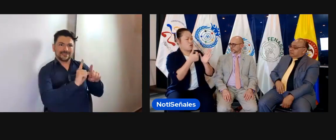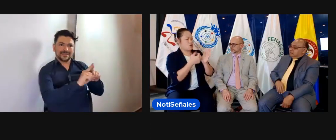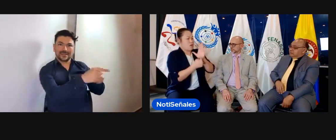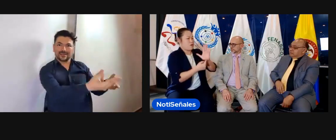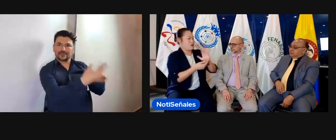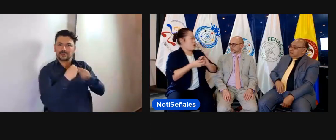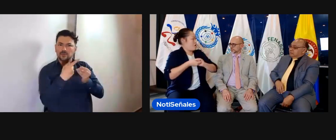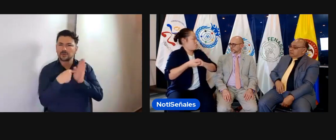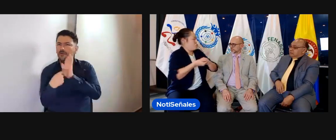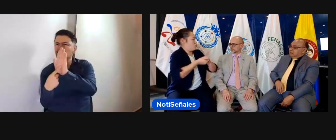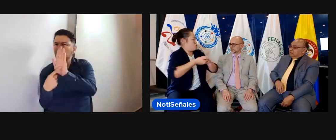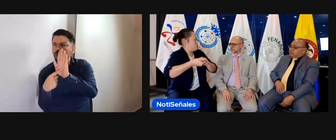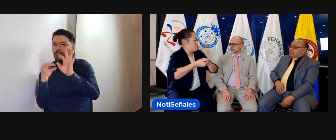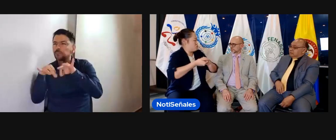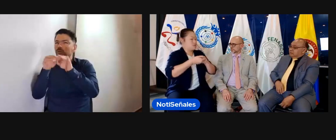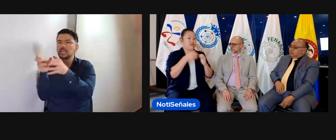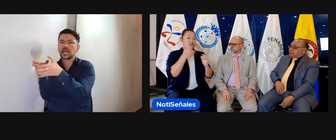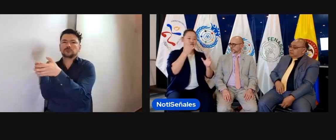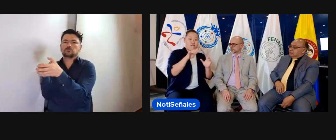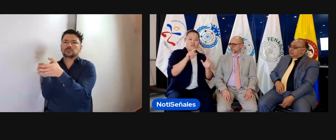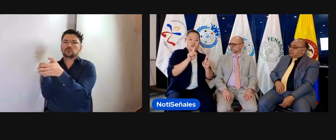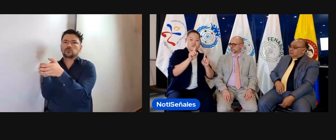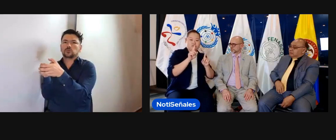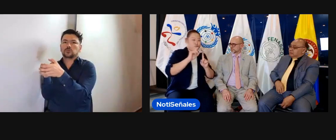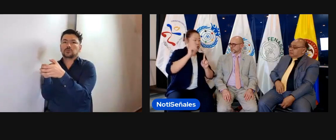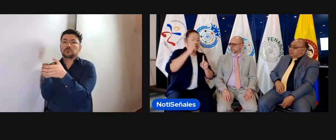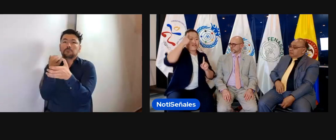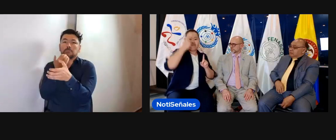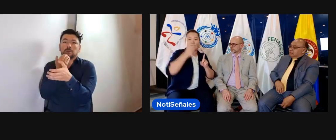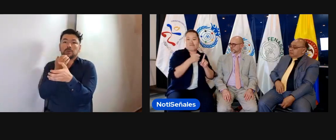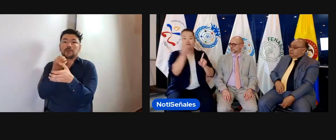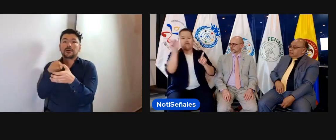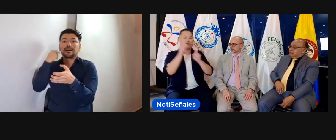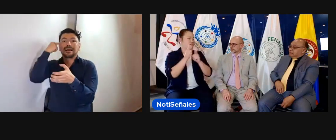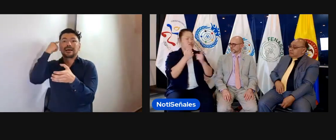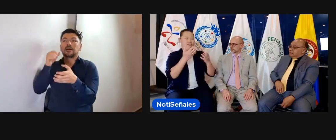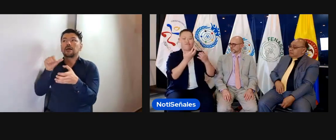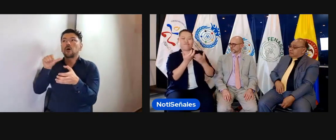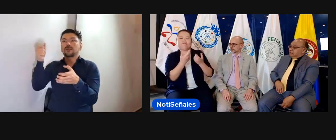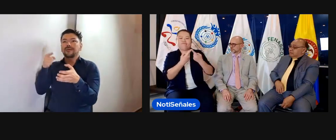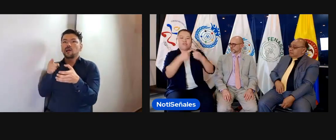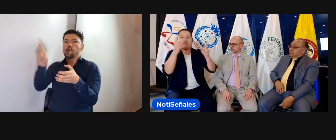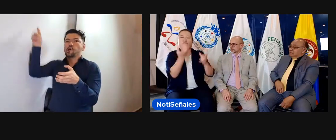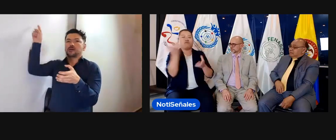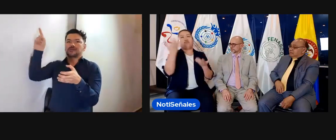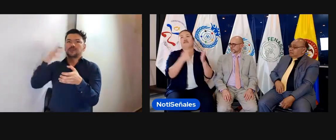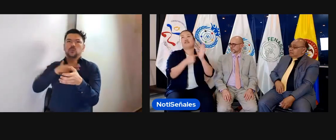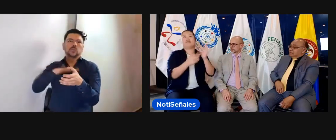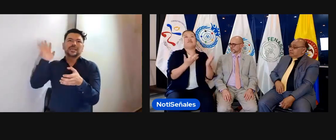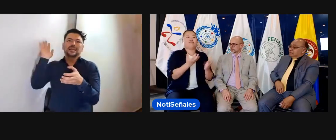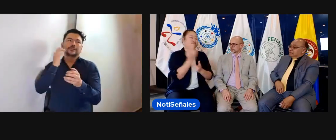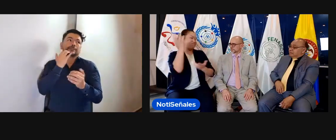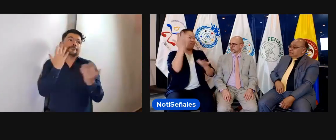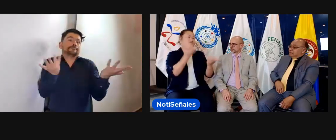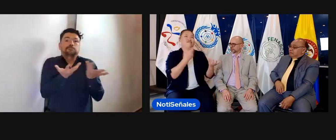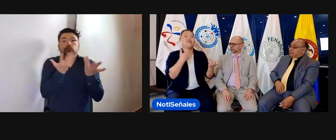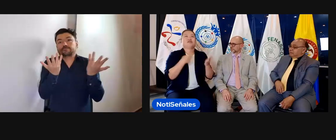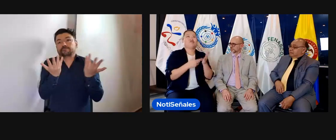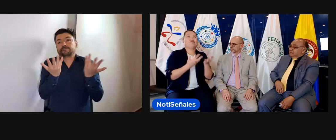ejemplo, como lo que mencionaba previamente en la salud y demás, pues no podemos estar trabajando unos por un lado y otros por otro lado. ¿Qué sé yo?